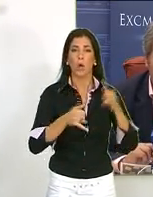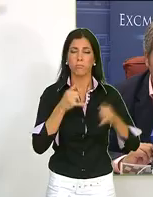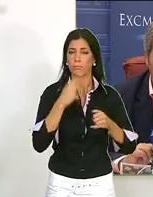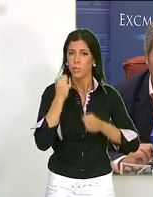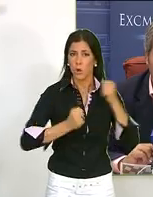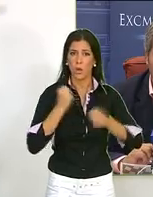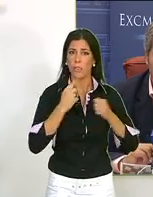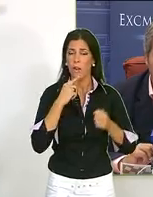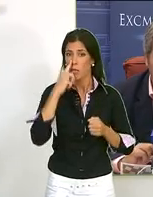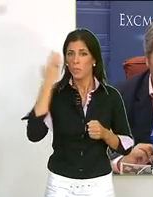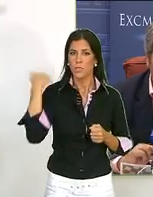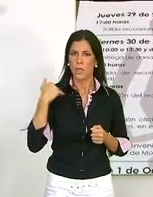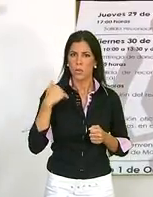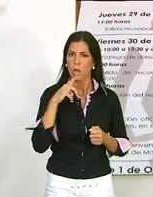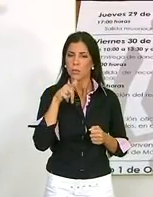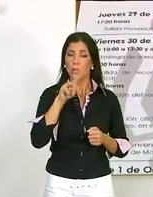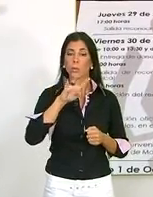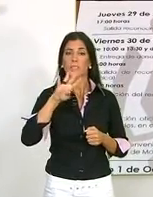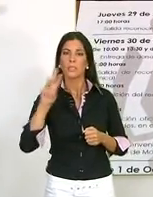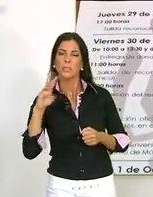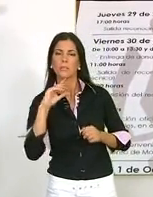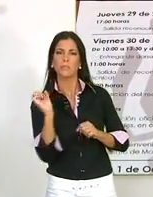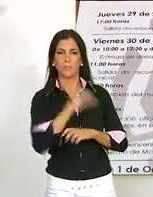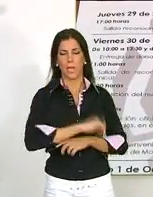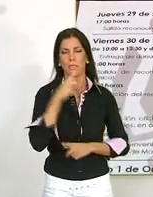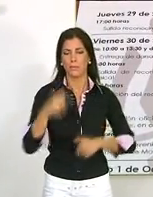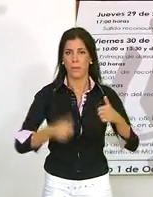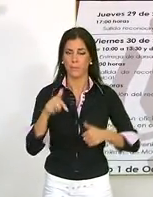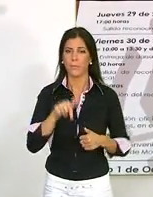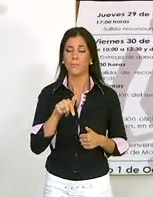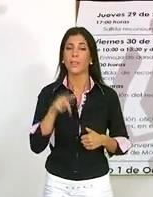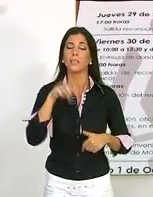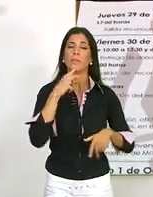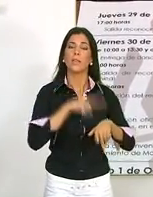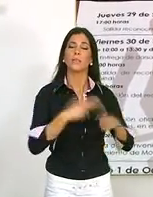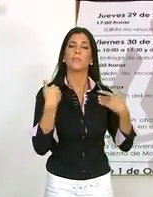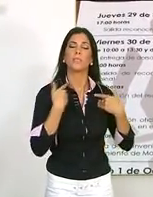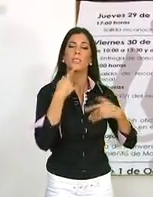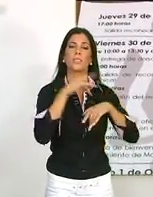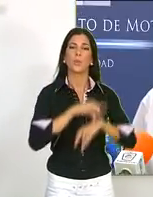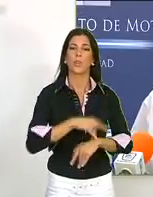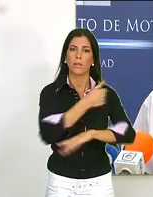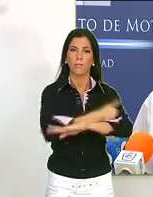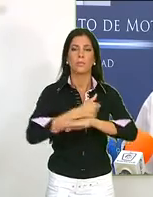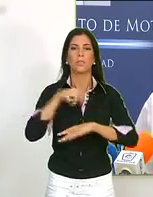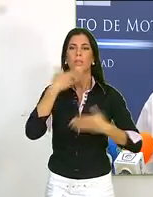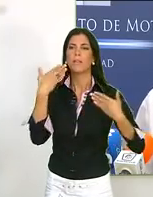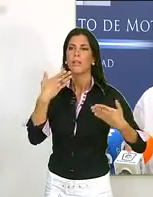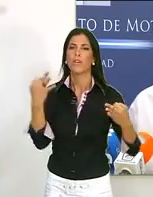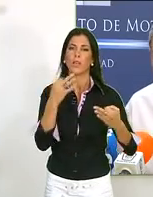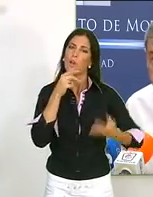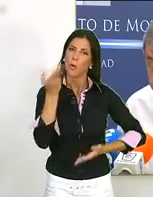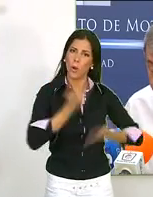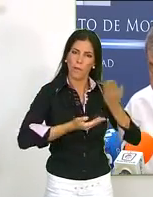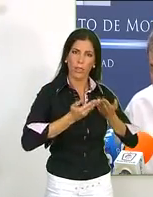de más de 130 corredores del año pasado a 243 del presente campeonato. También el Edil